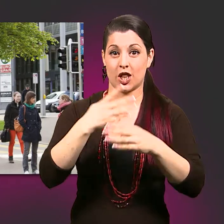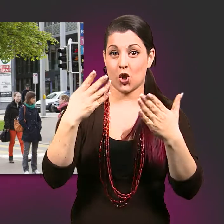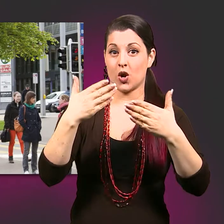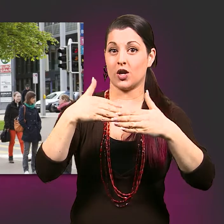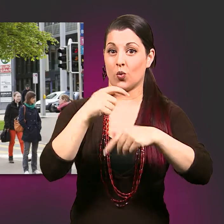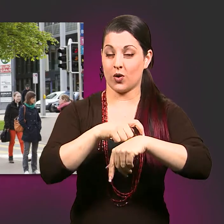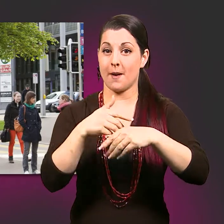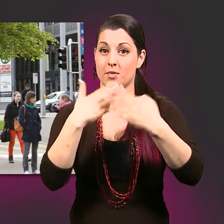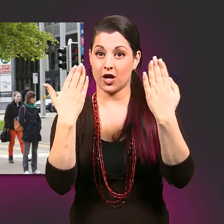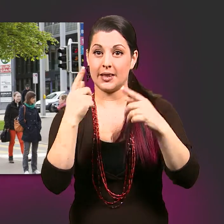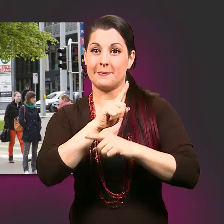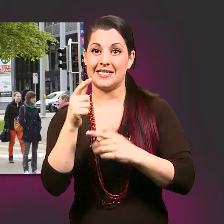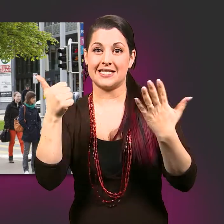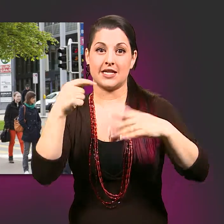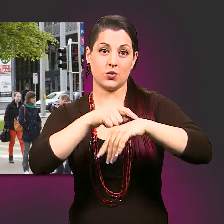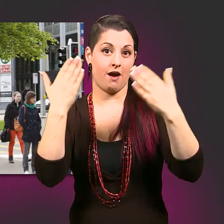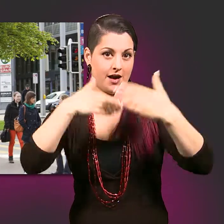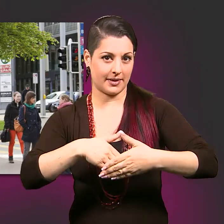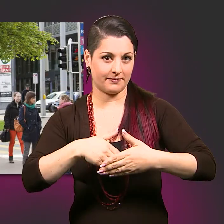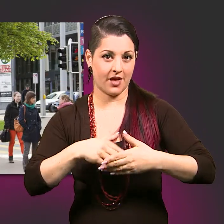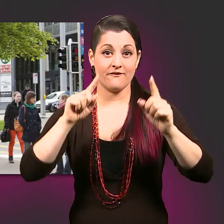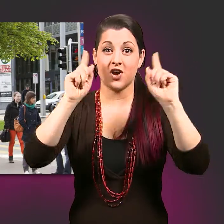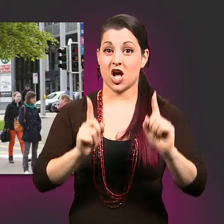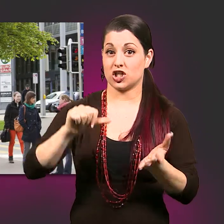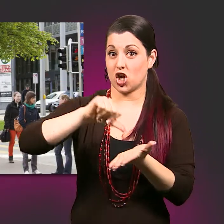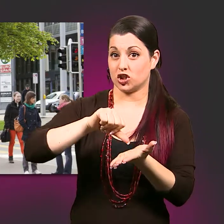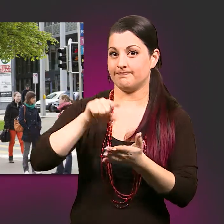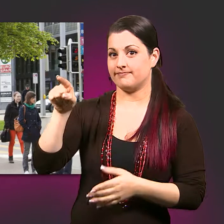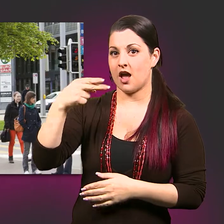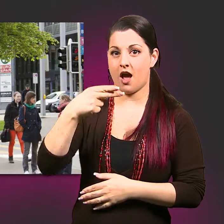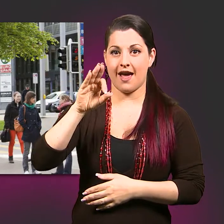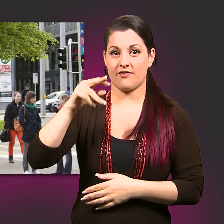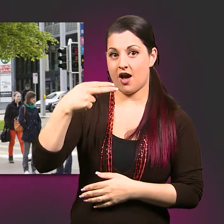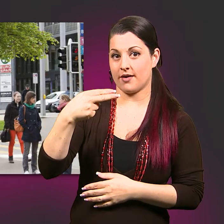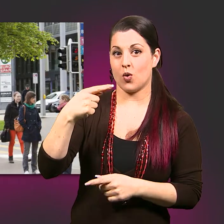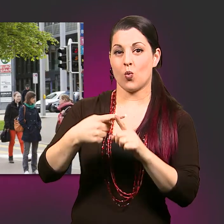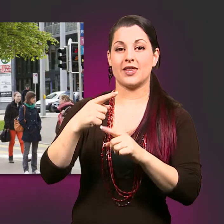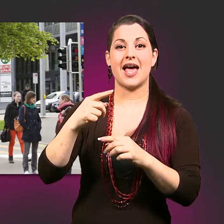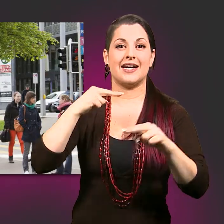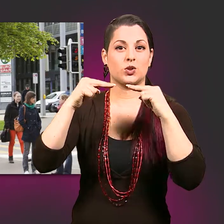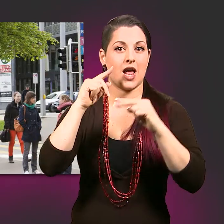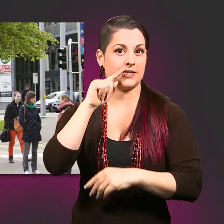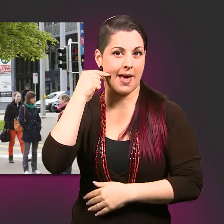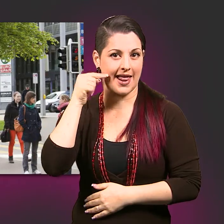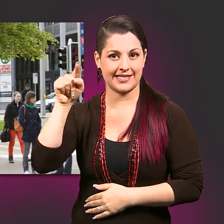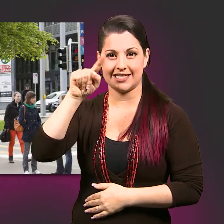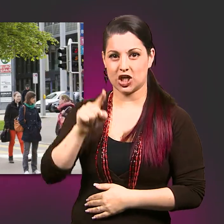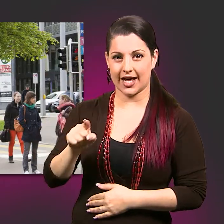März 2014. Die Öffnungszeiten sind von 9 Uhr morgens bis 6 Uhr abends. Veranstaltungsort ist die HFH und das Restaurant